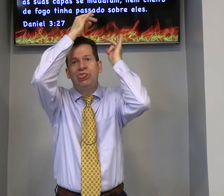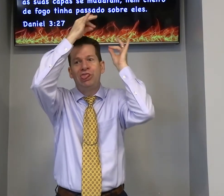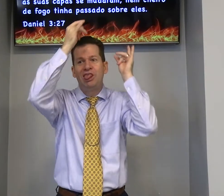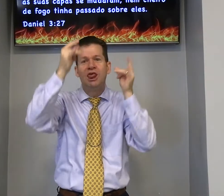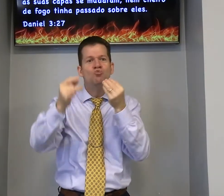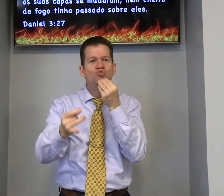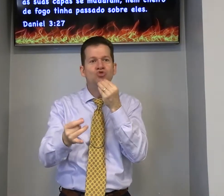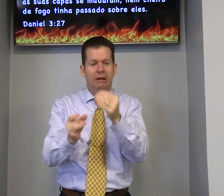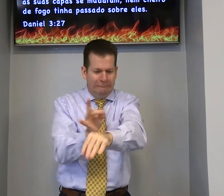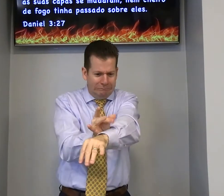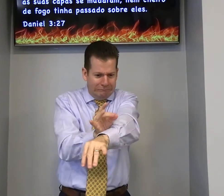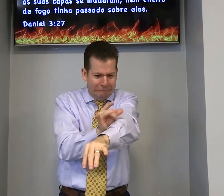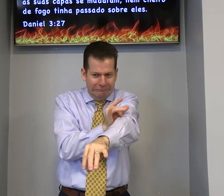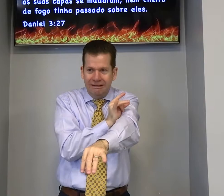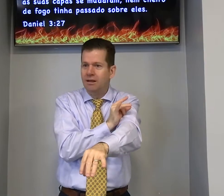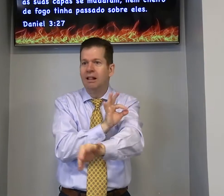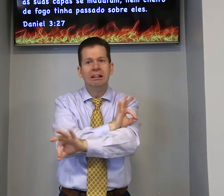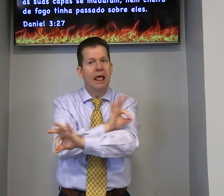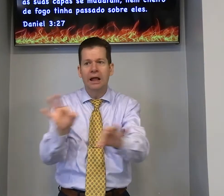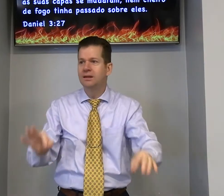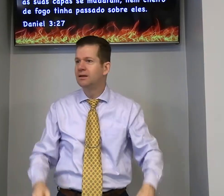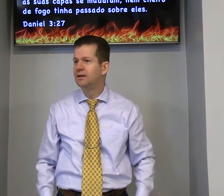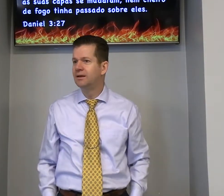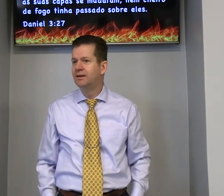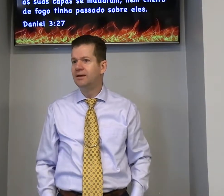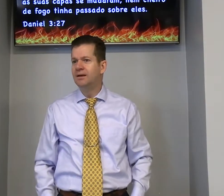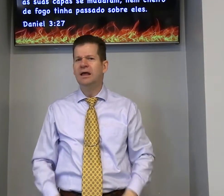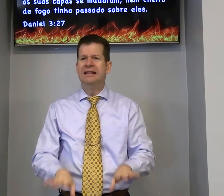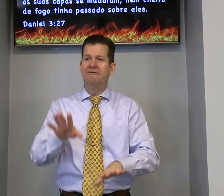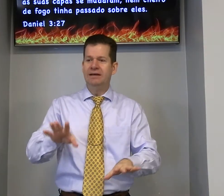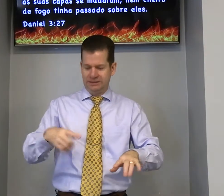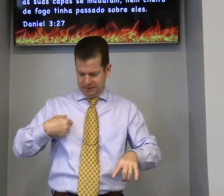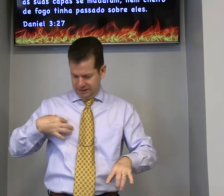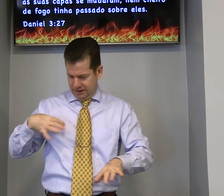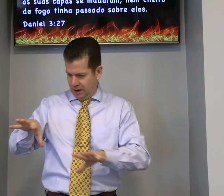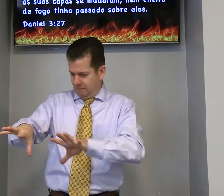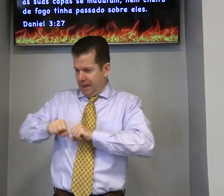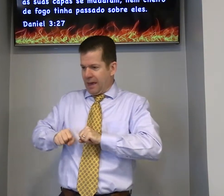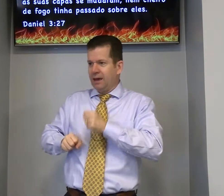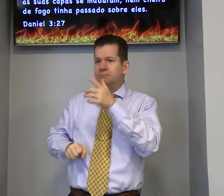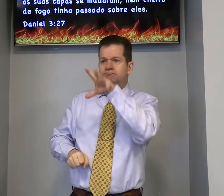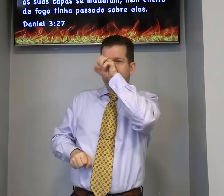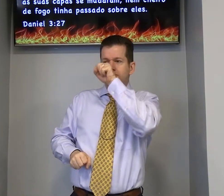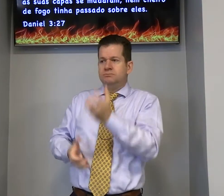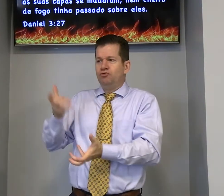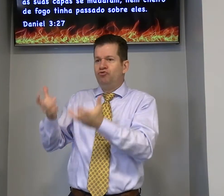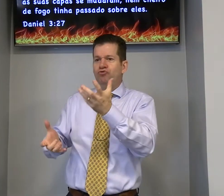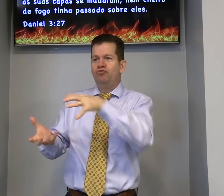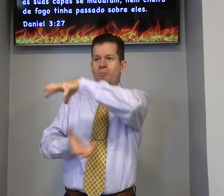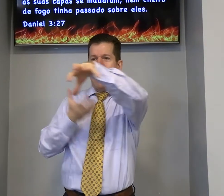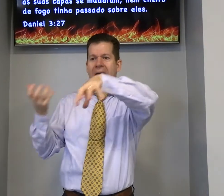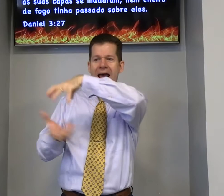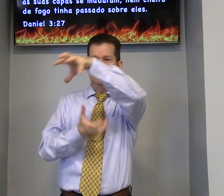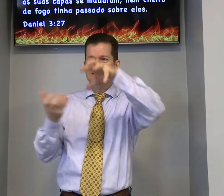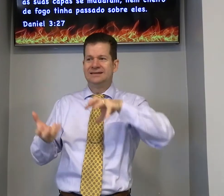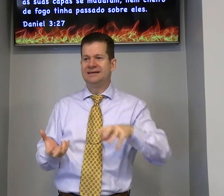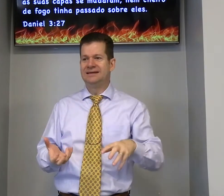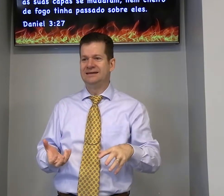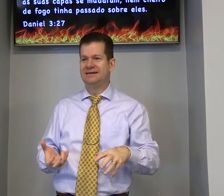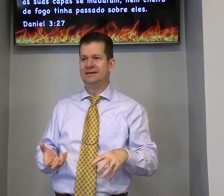ter queimado o cabelo mas não talvez a roupa pegou cheio de fumaça